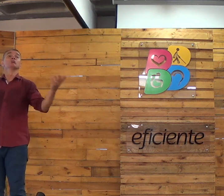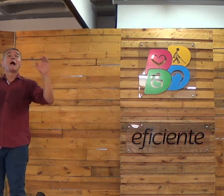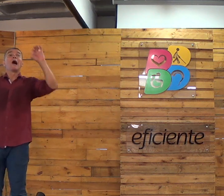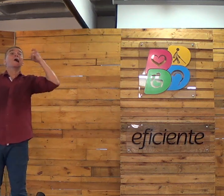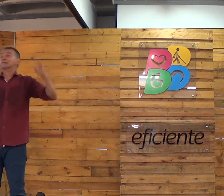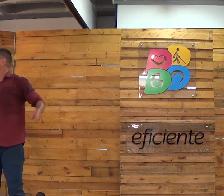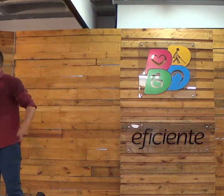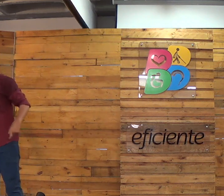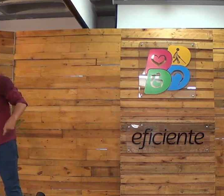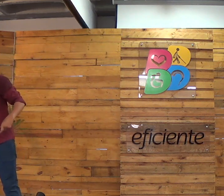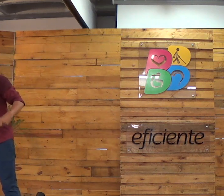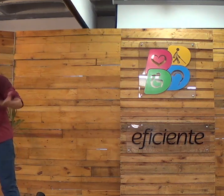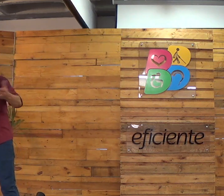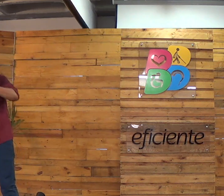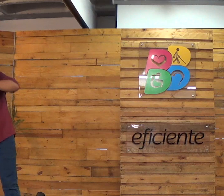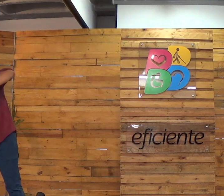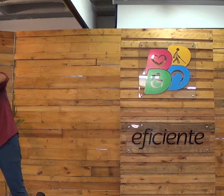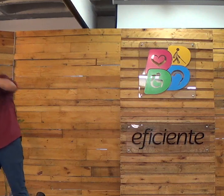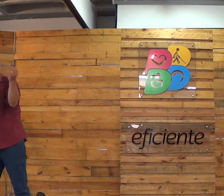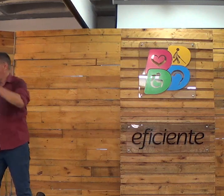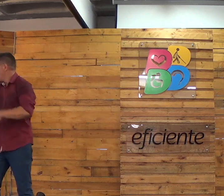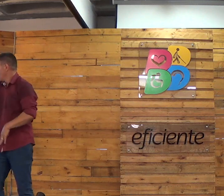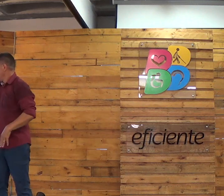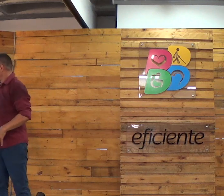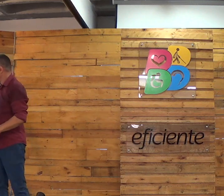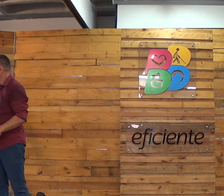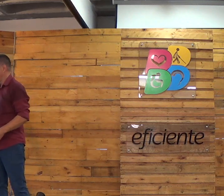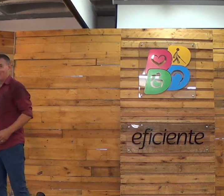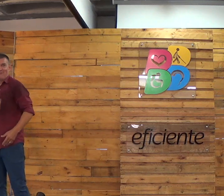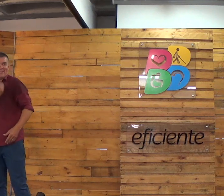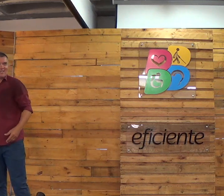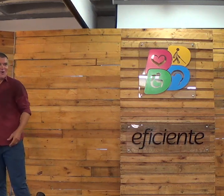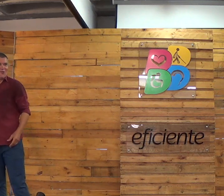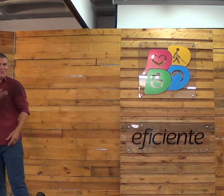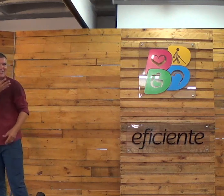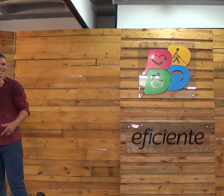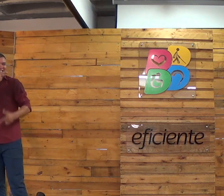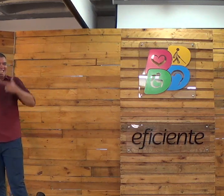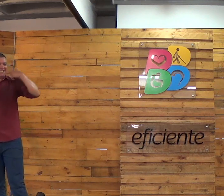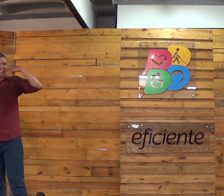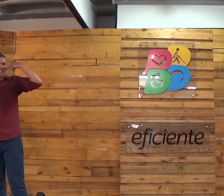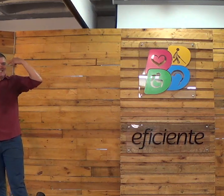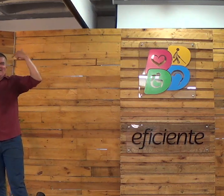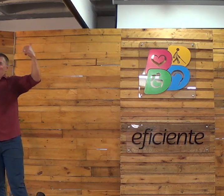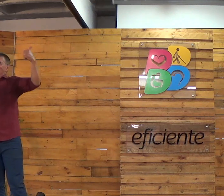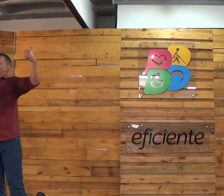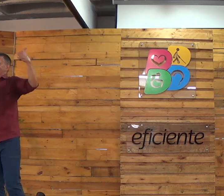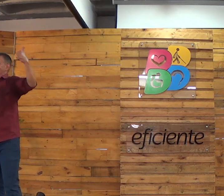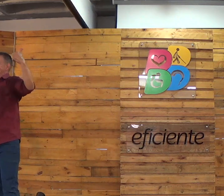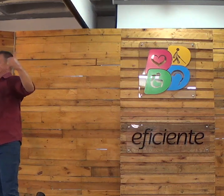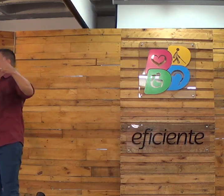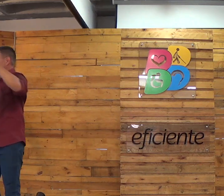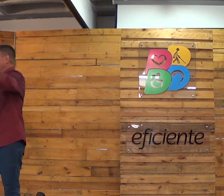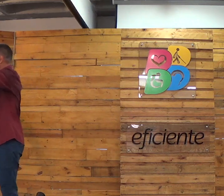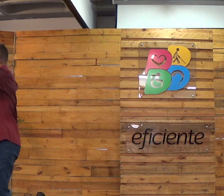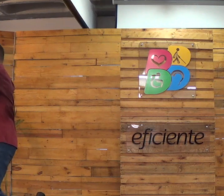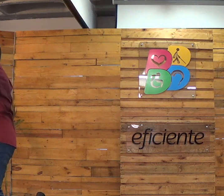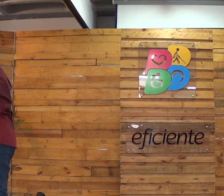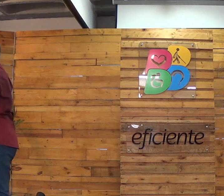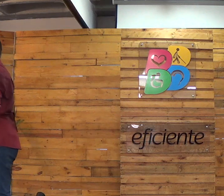Qual a identidade antiga? É da esquerda? E a da direita? É a pertença às coisas que têm uma